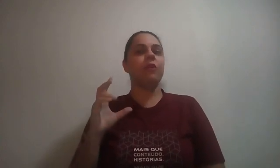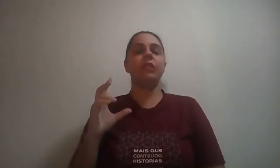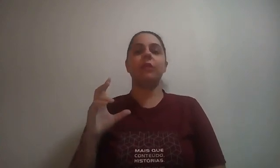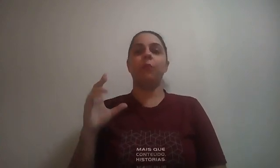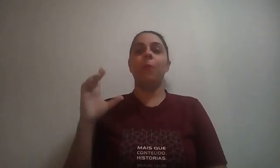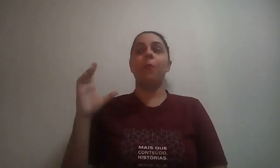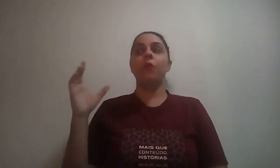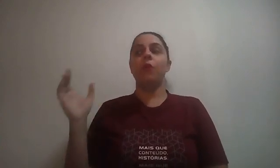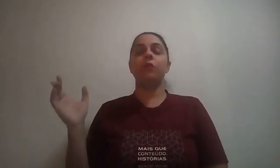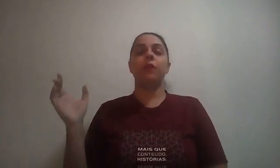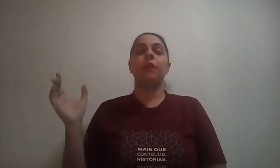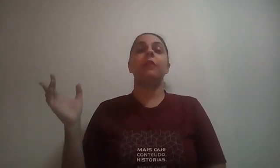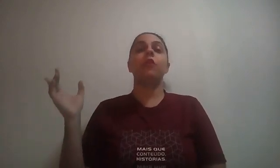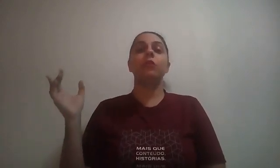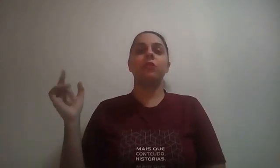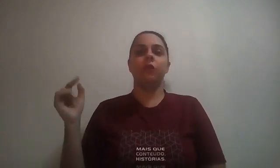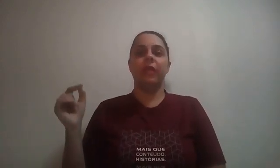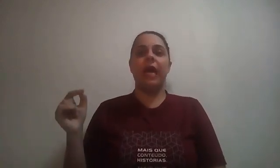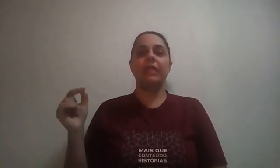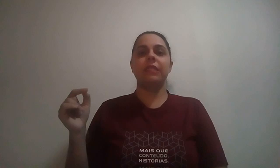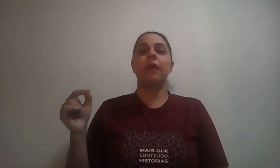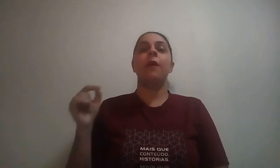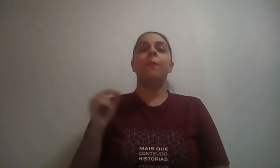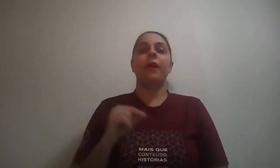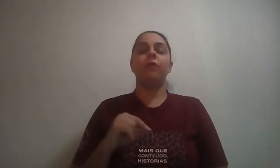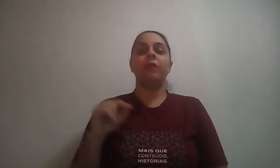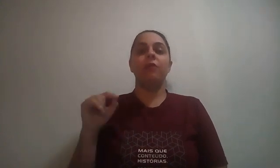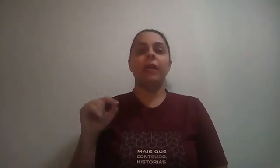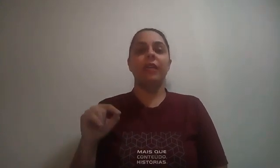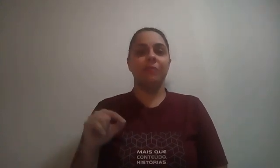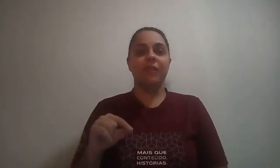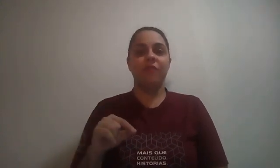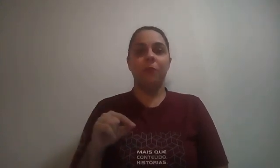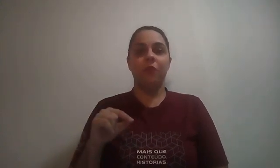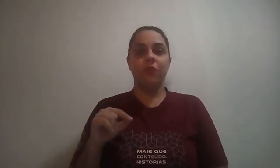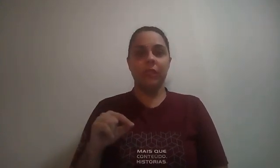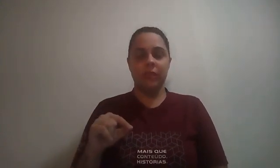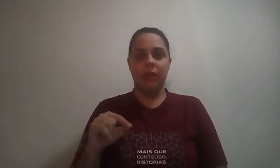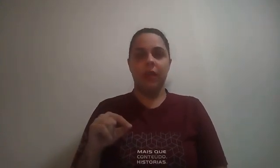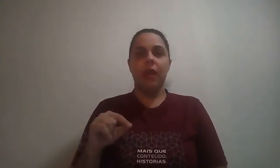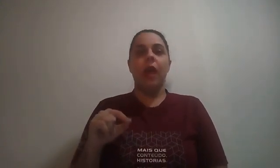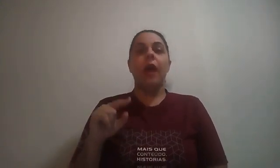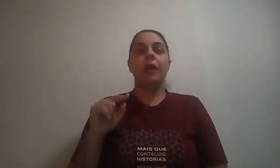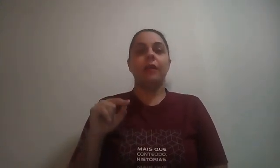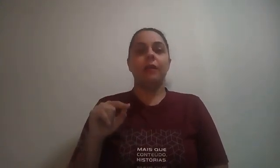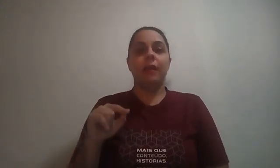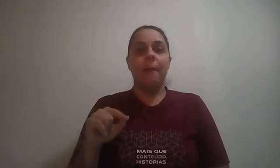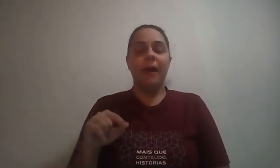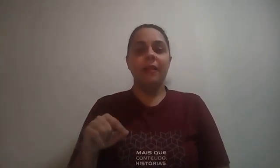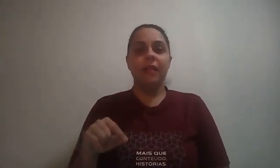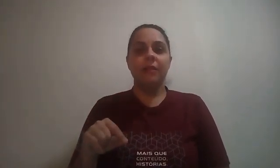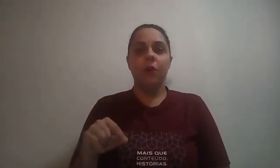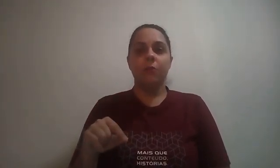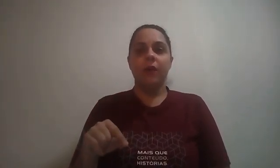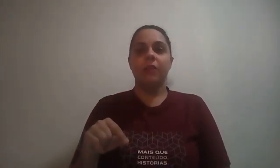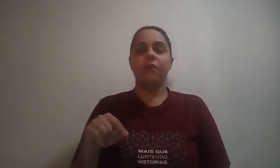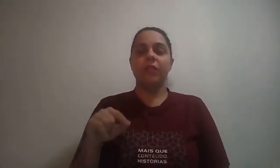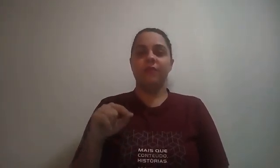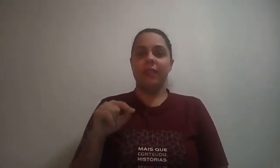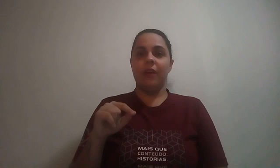noção de onde o Sol nasce, pergunta a alguém responsável por você. A partir desse momento, você vai ter